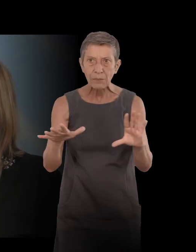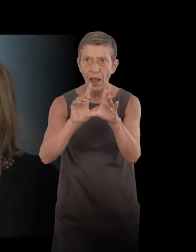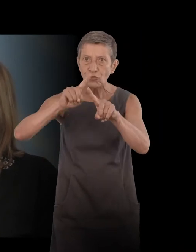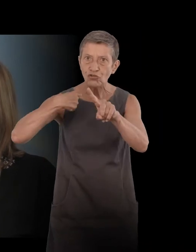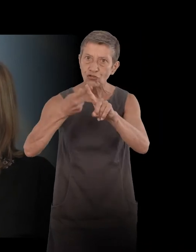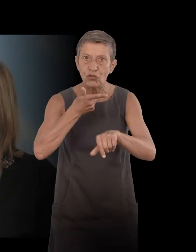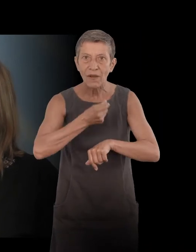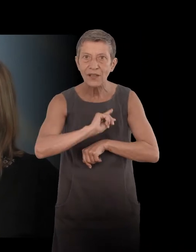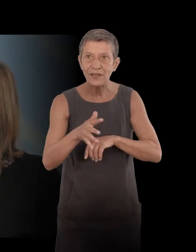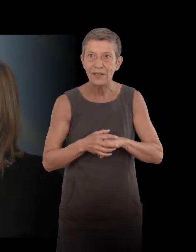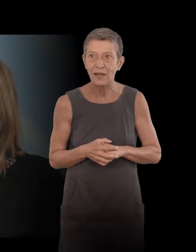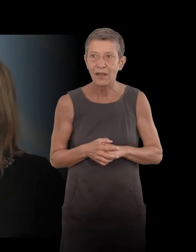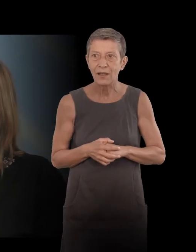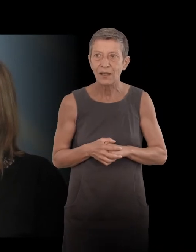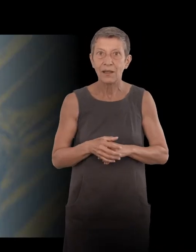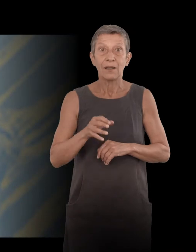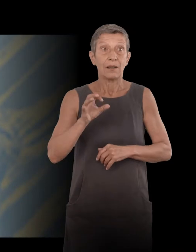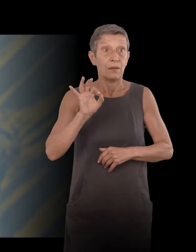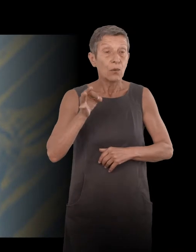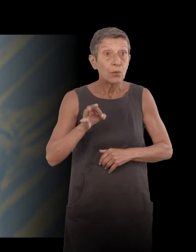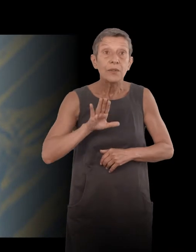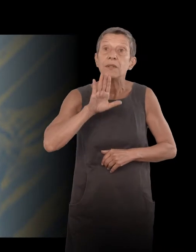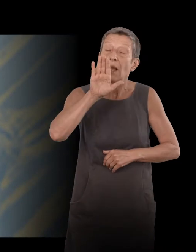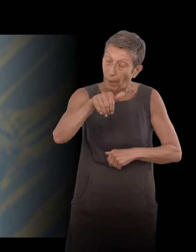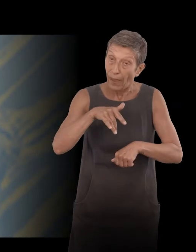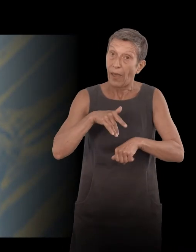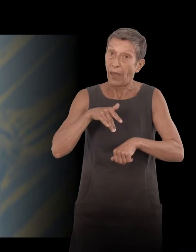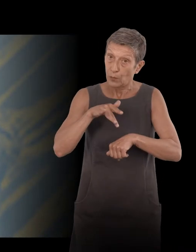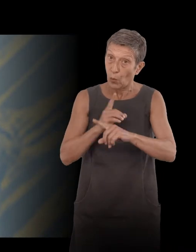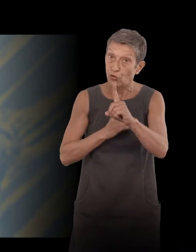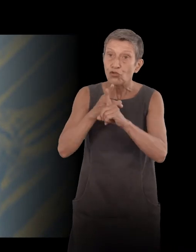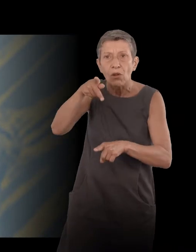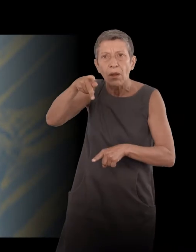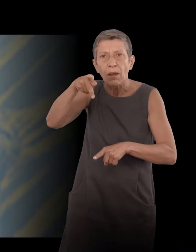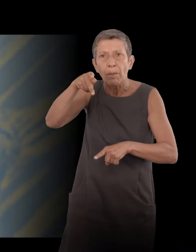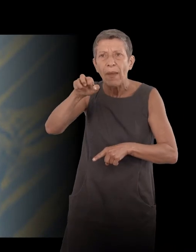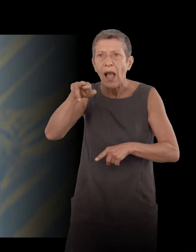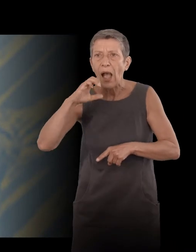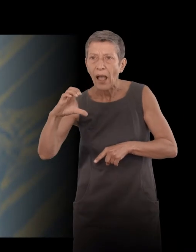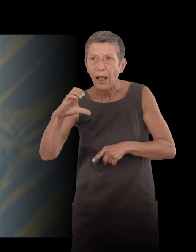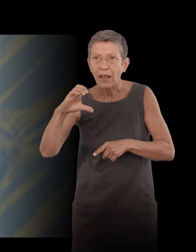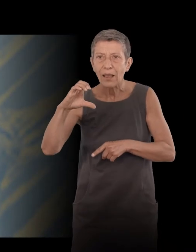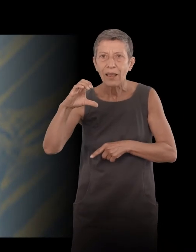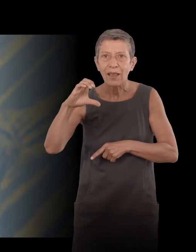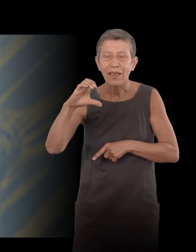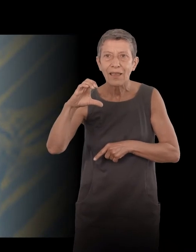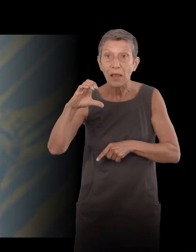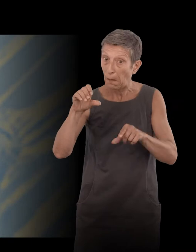Yes, but I learned after. I met Perrec after. And he also said, the constraint was important.